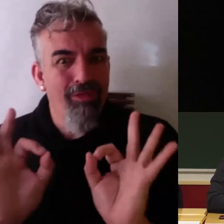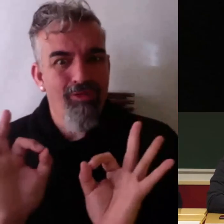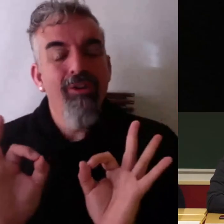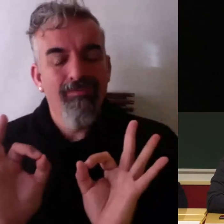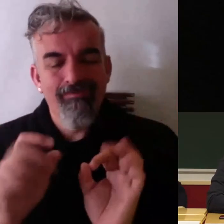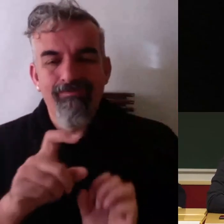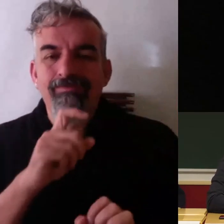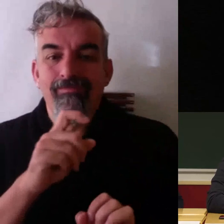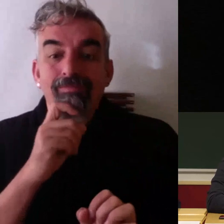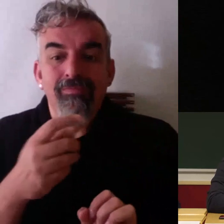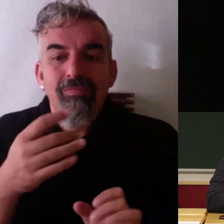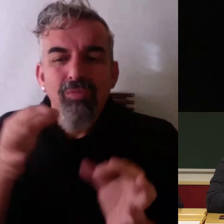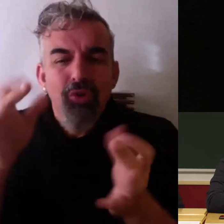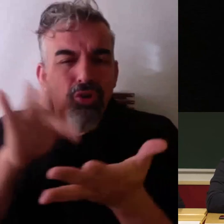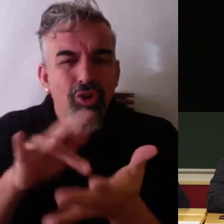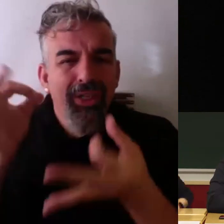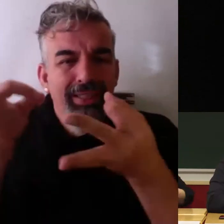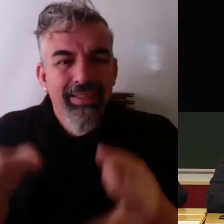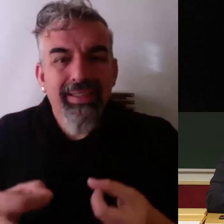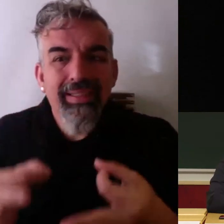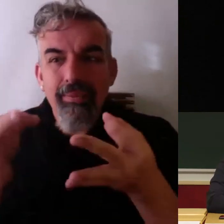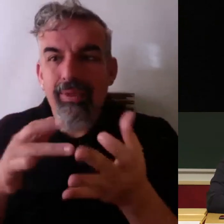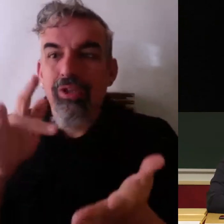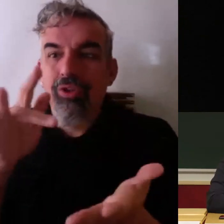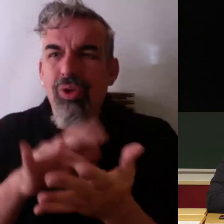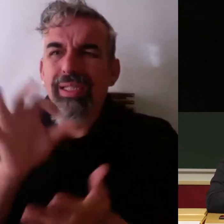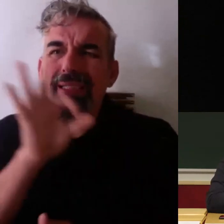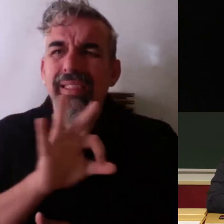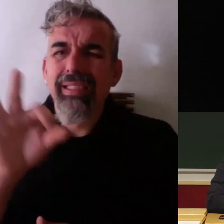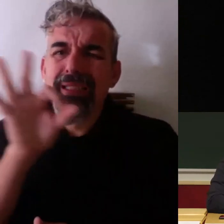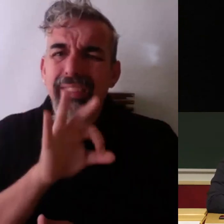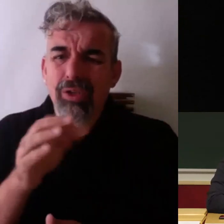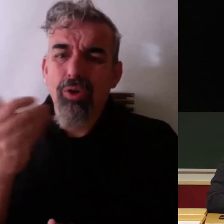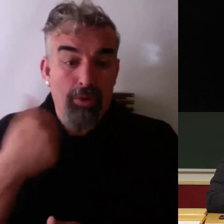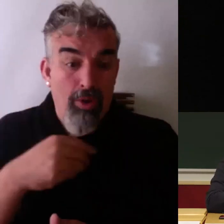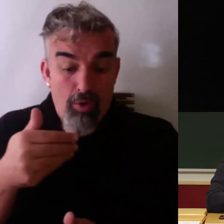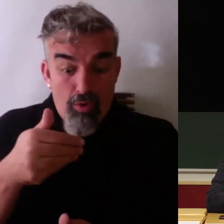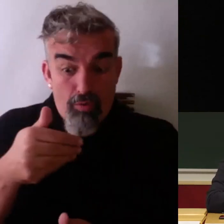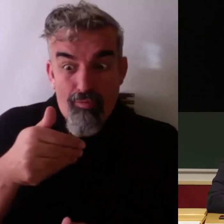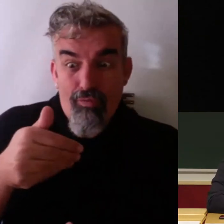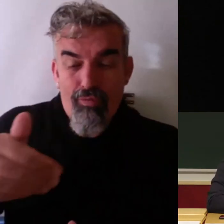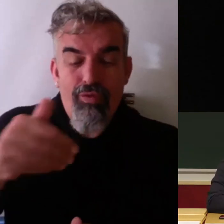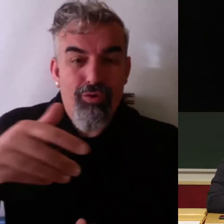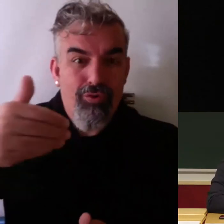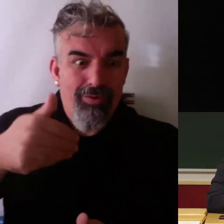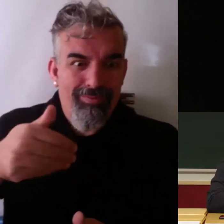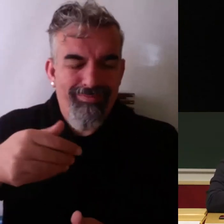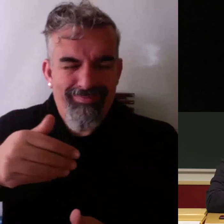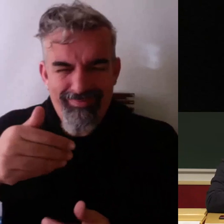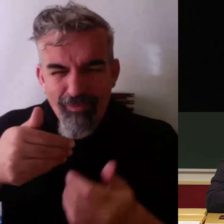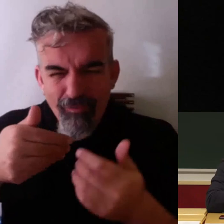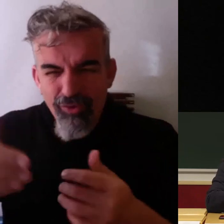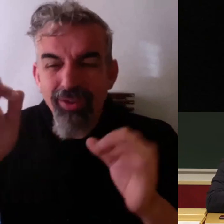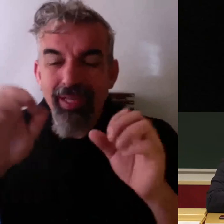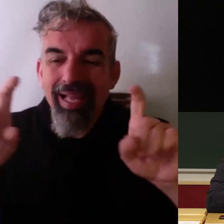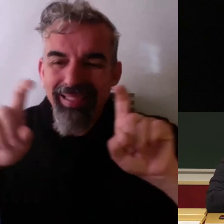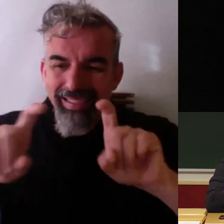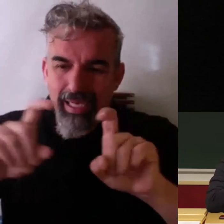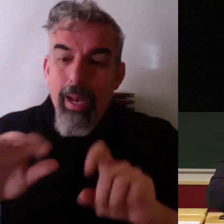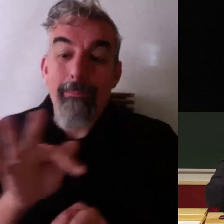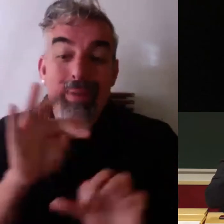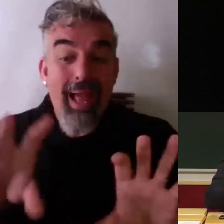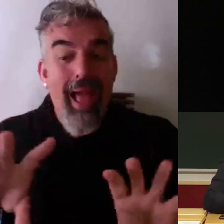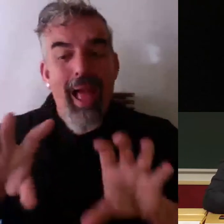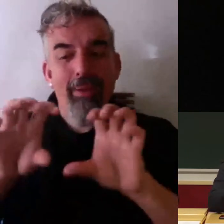me maravillo que llevamos unos cuantos siglos algún milenio enseñando y aprendiendo y todavía tenemos que hablar